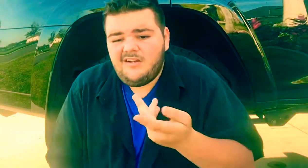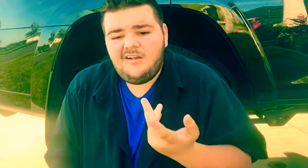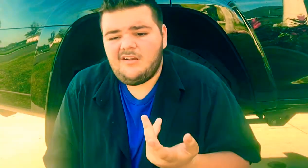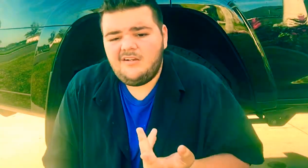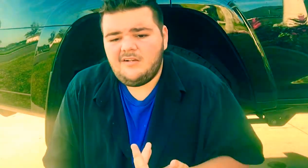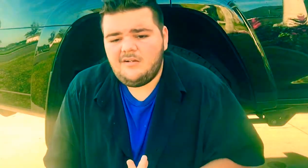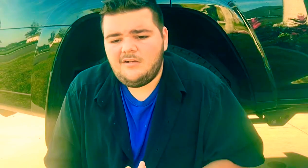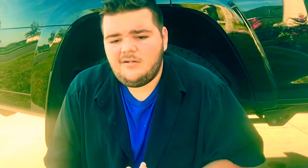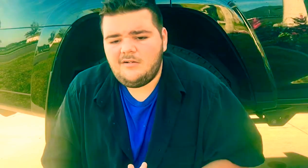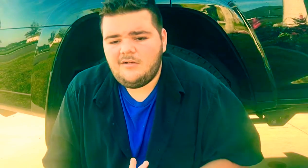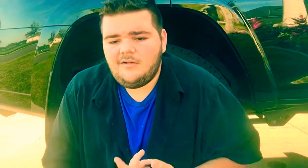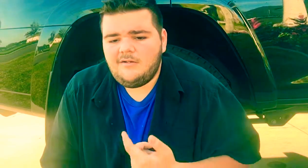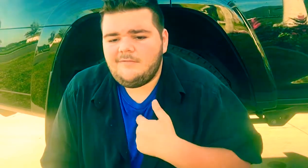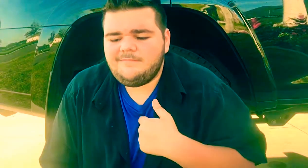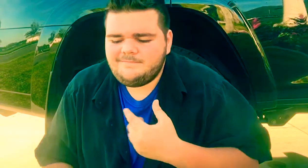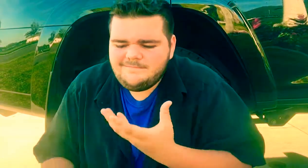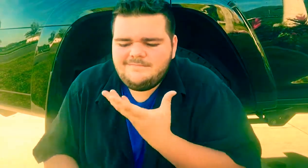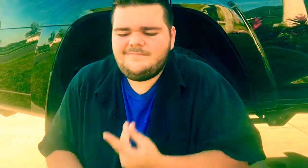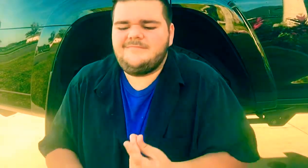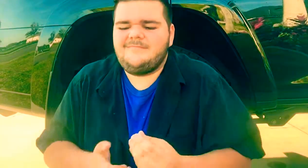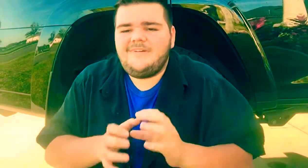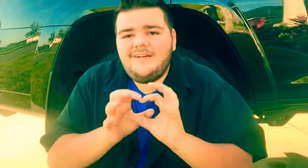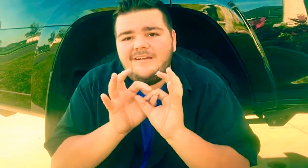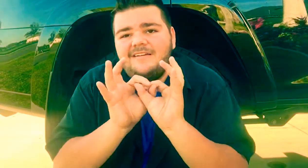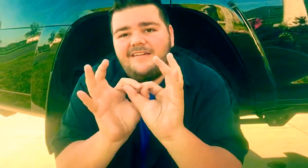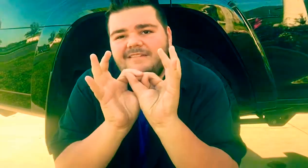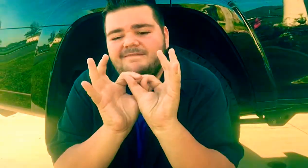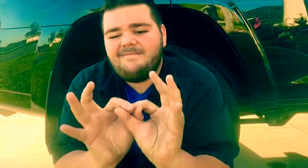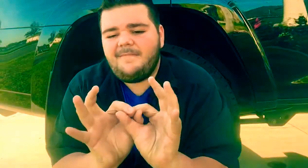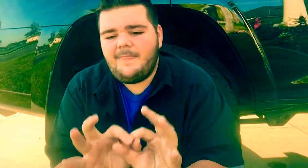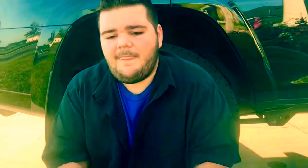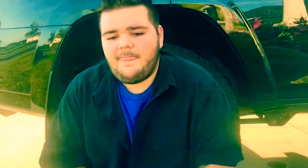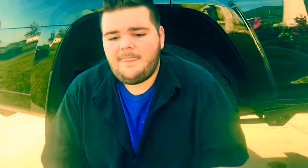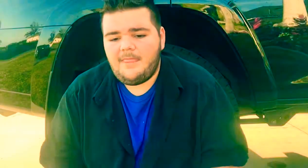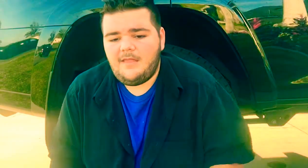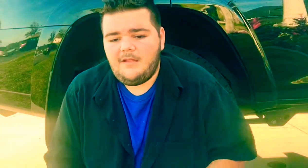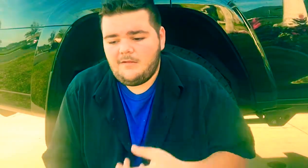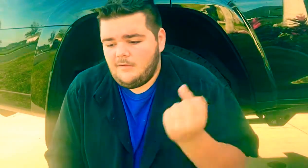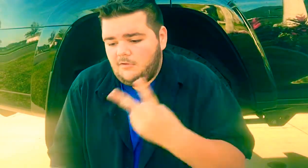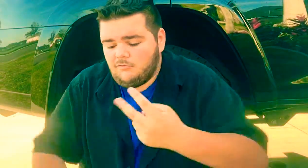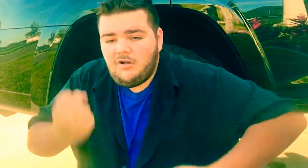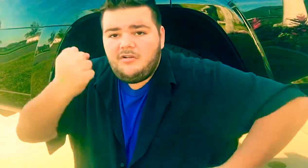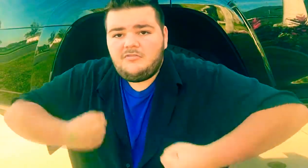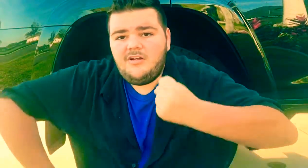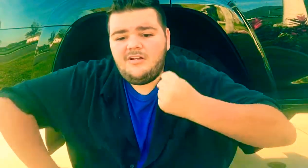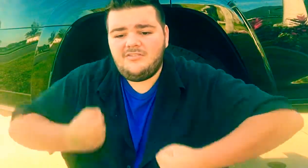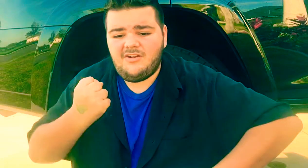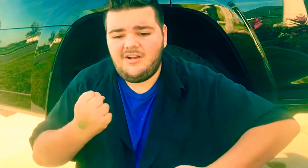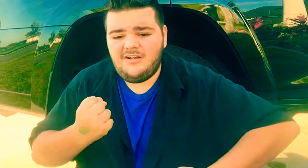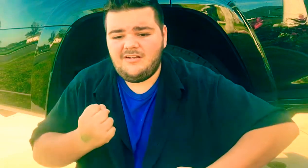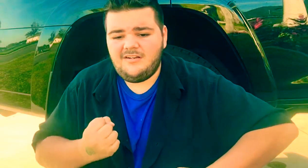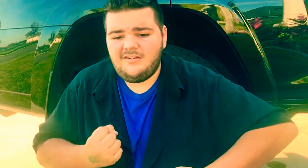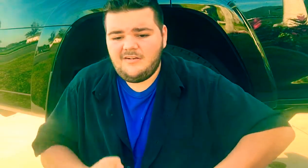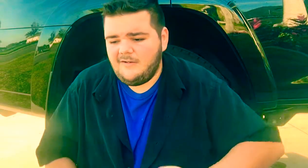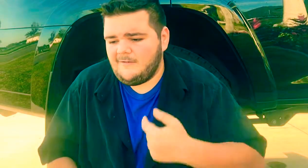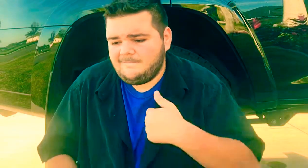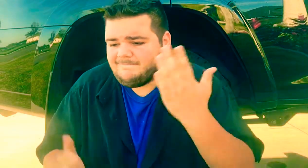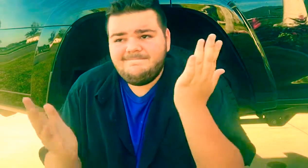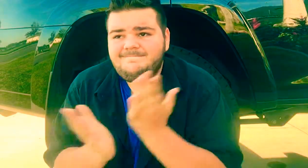も 君となら笑えるからまた Run Run Run 止まりはし